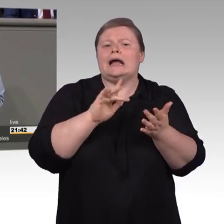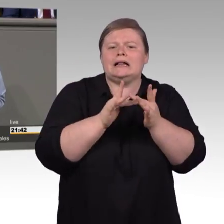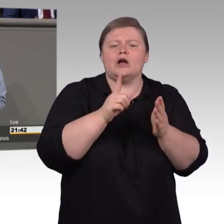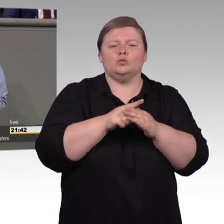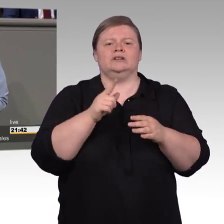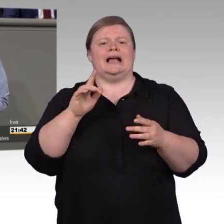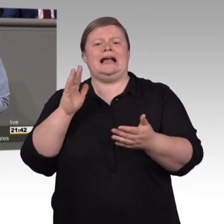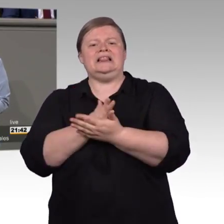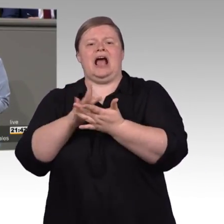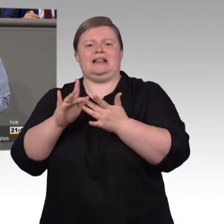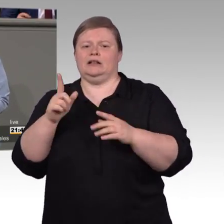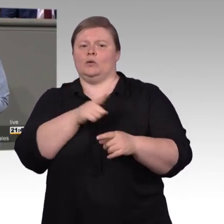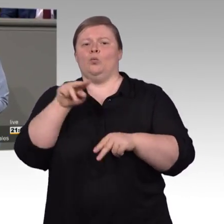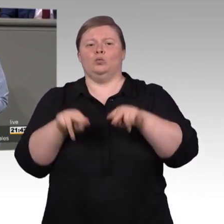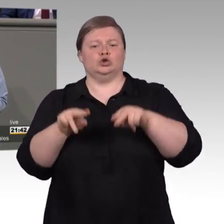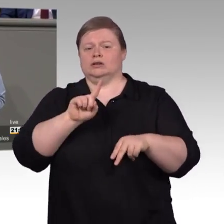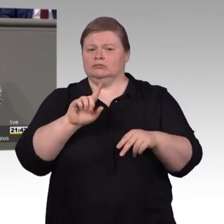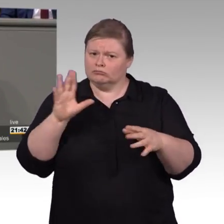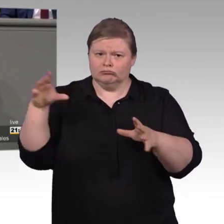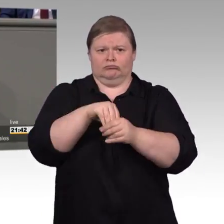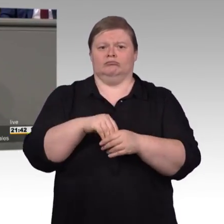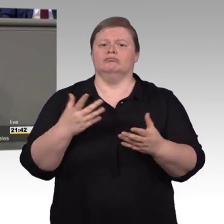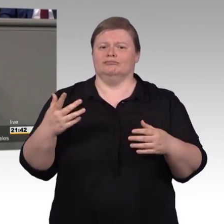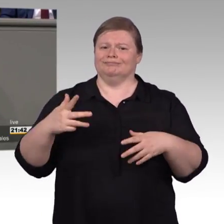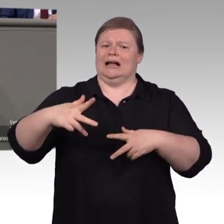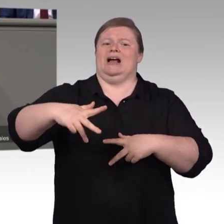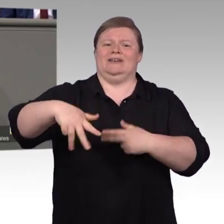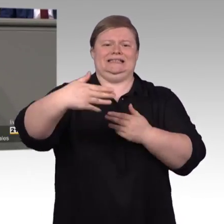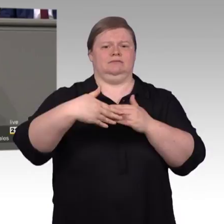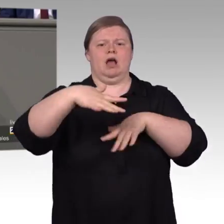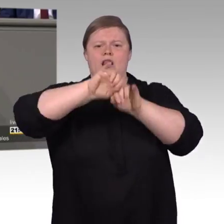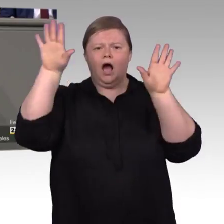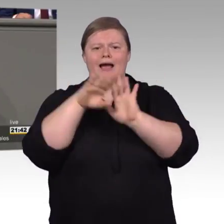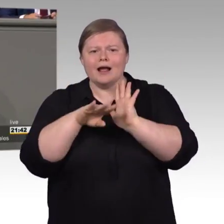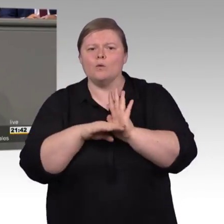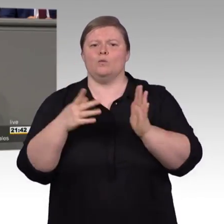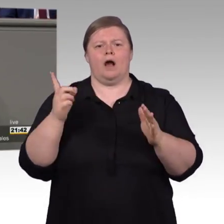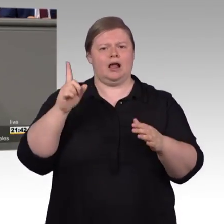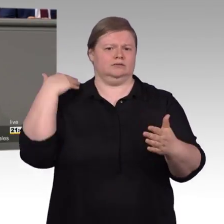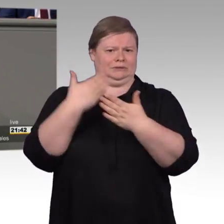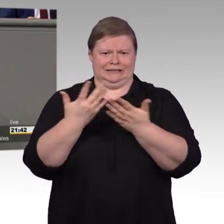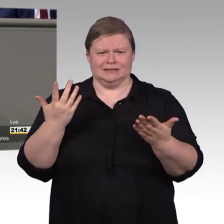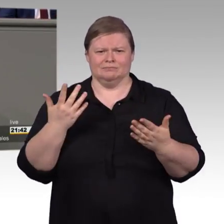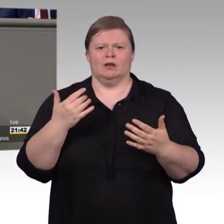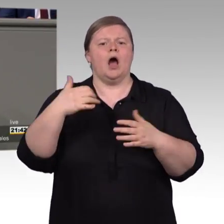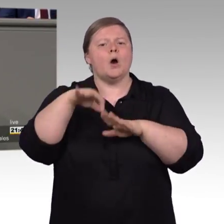Behindertengleichstellungsgesetz um wichtige Regelungen für die Menschen mit Behinderung in Deutschland, damit alle Menschen die Möglichkeit haben, digital